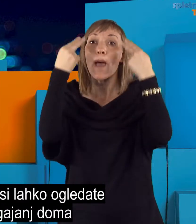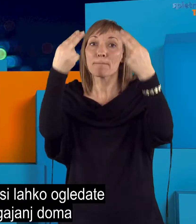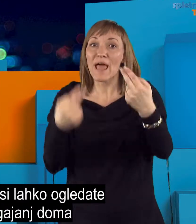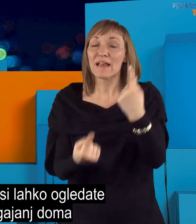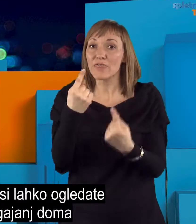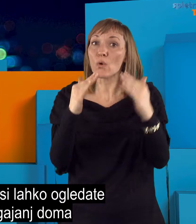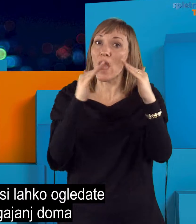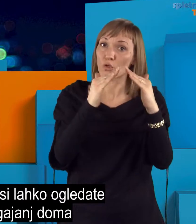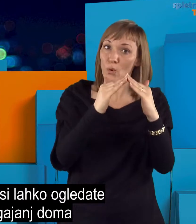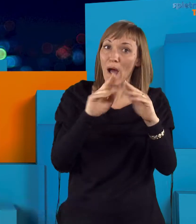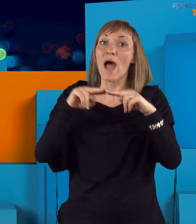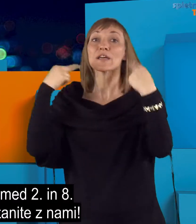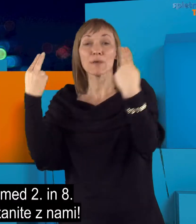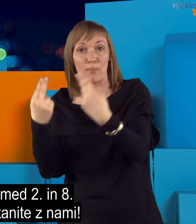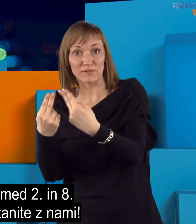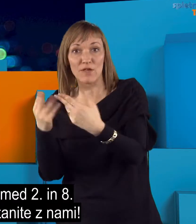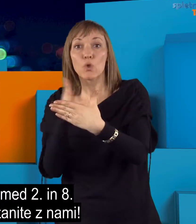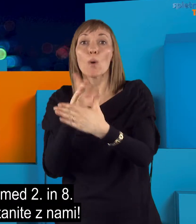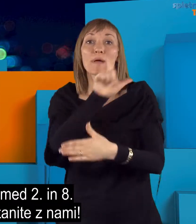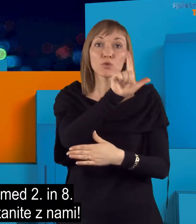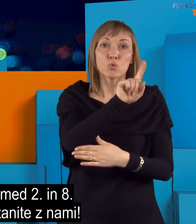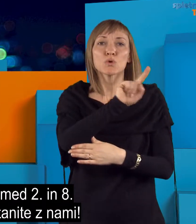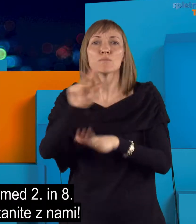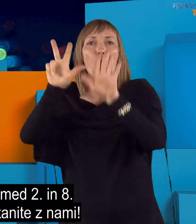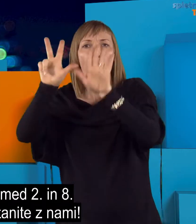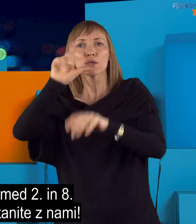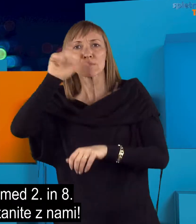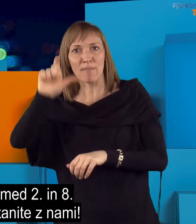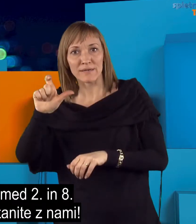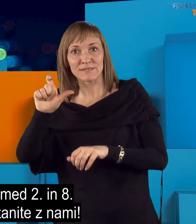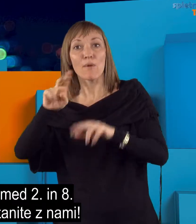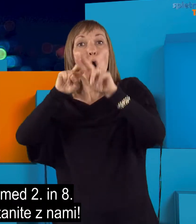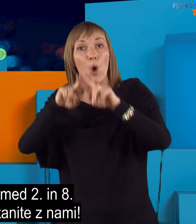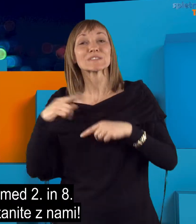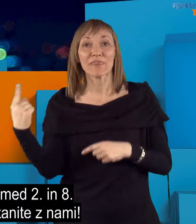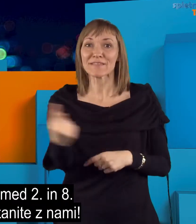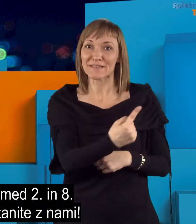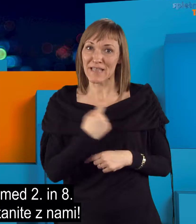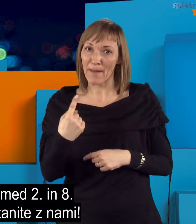dogajan doma in po svetu med drugim in osmi marcem. Ostanite z nami.